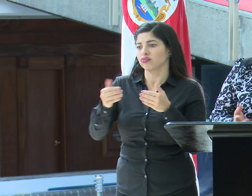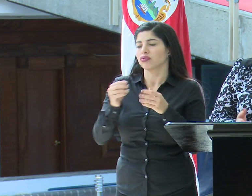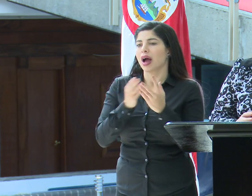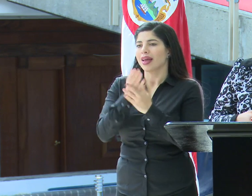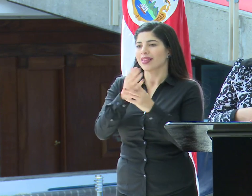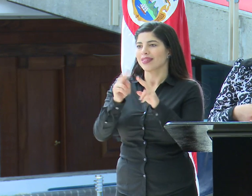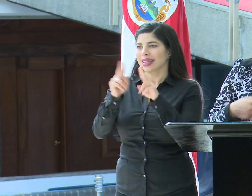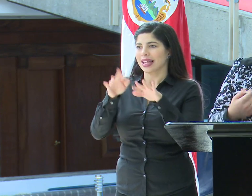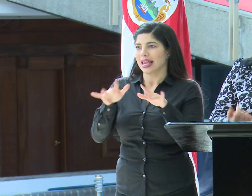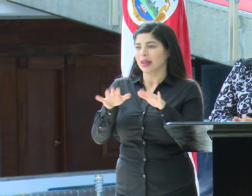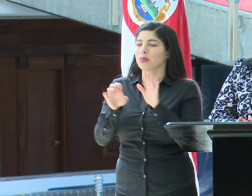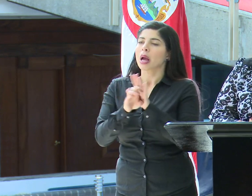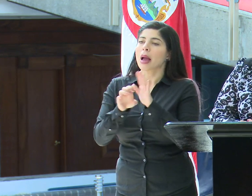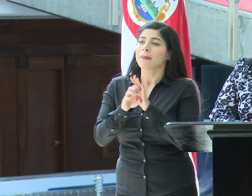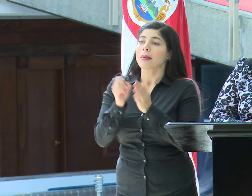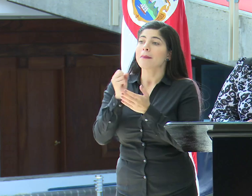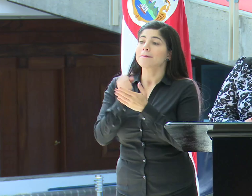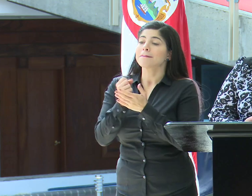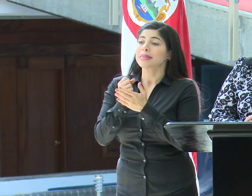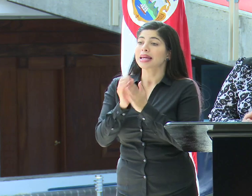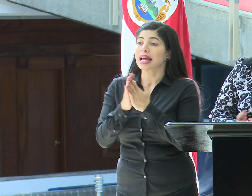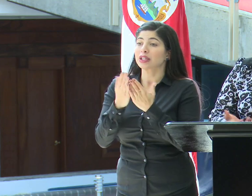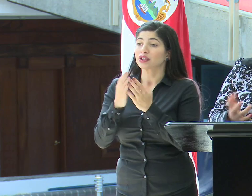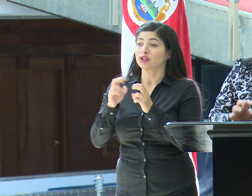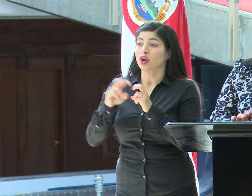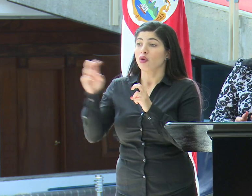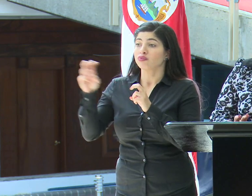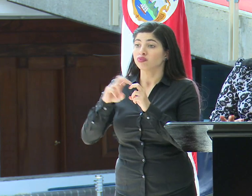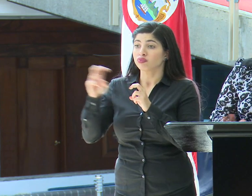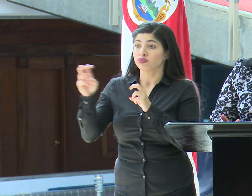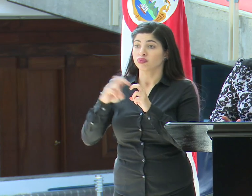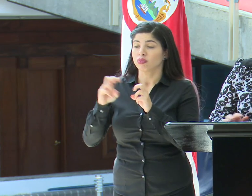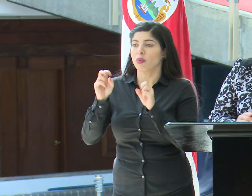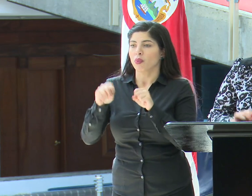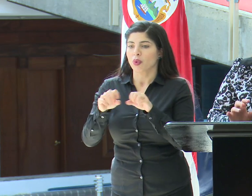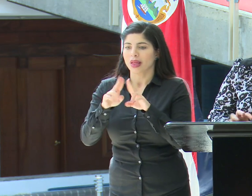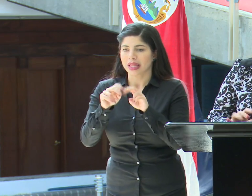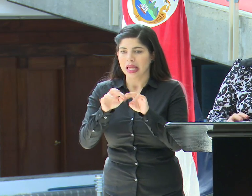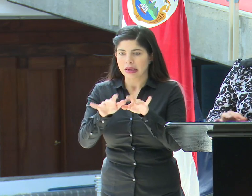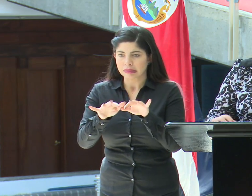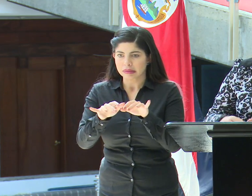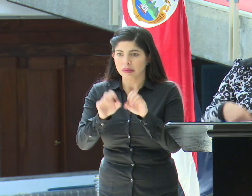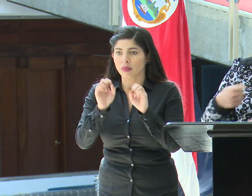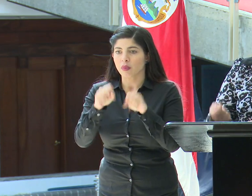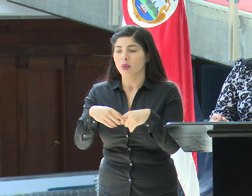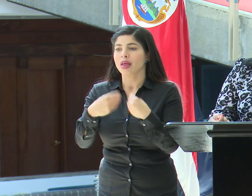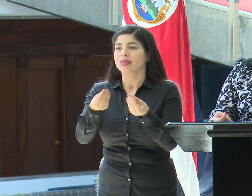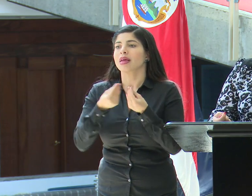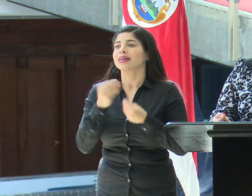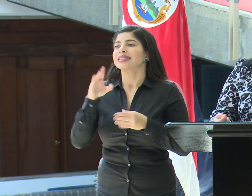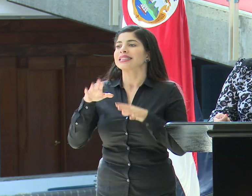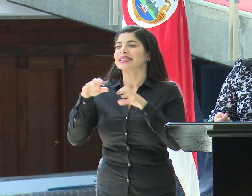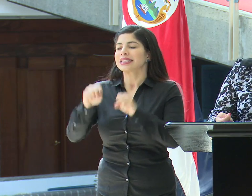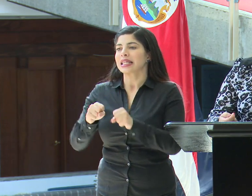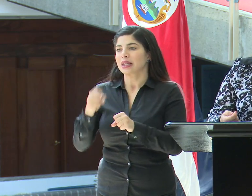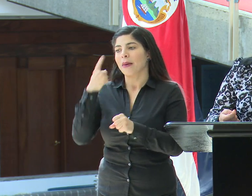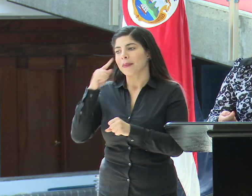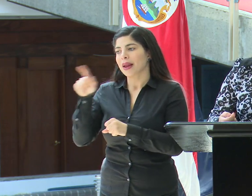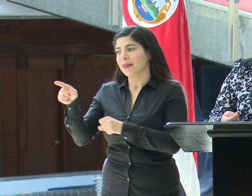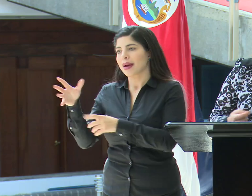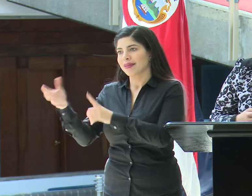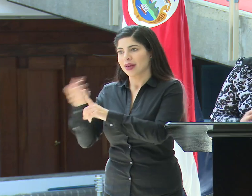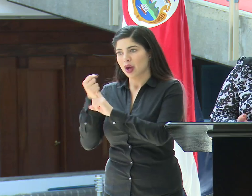Por ejemplo, los movimientos migratorios se van a poder solicitar en línea y le van a entregar una cita para irlos a recoger.